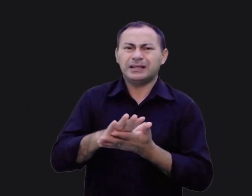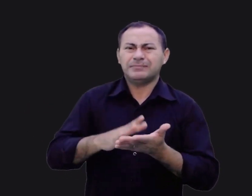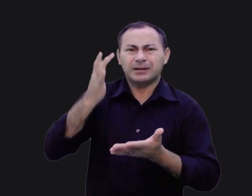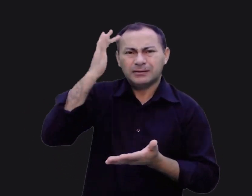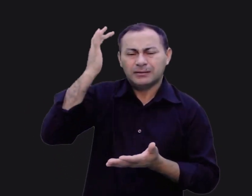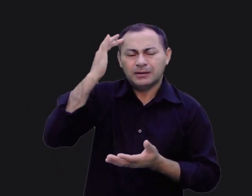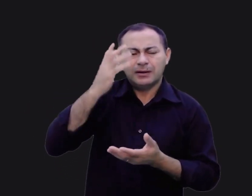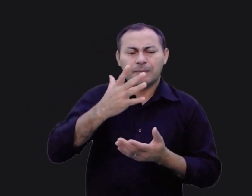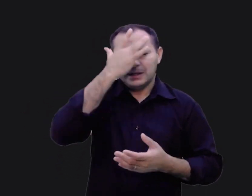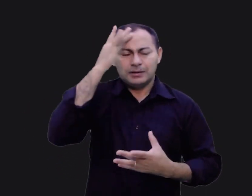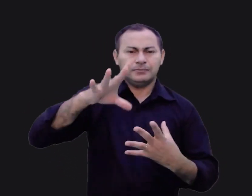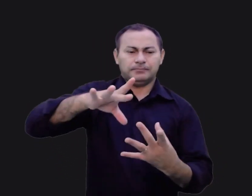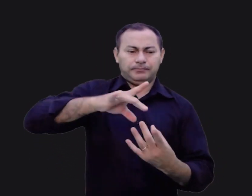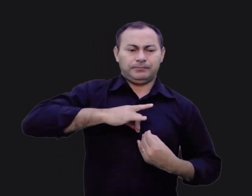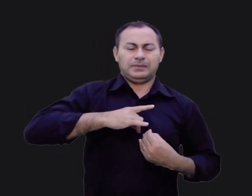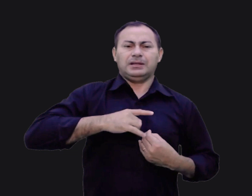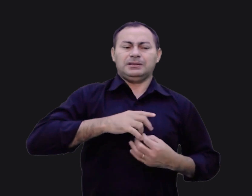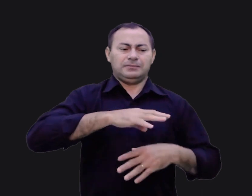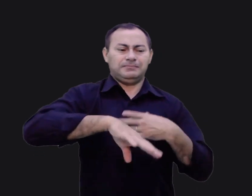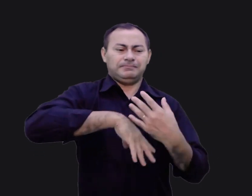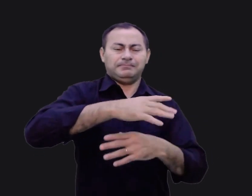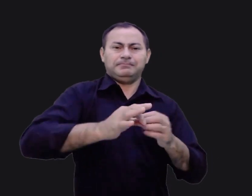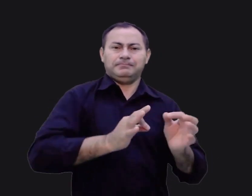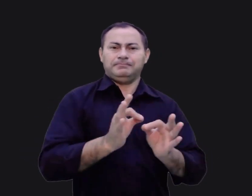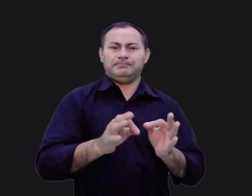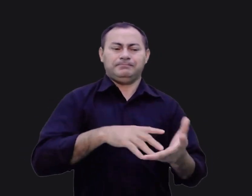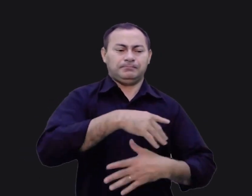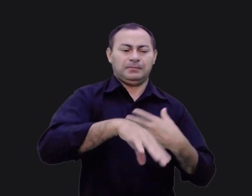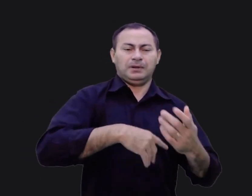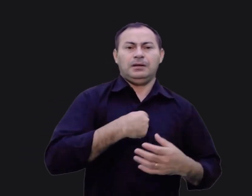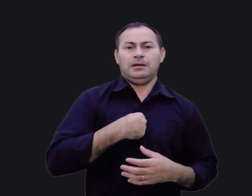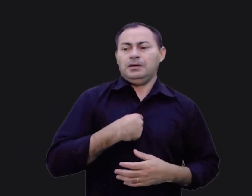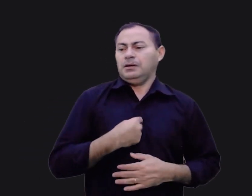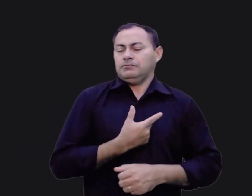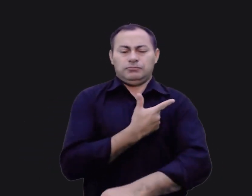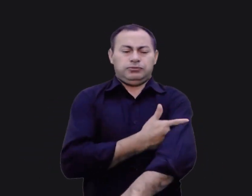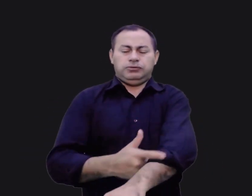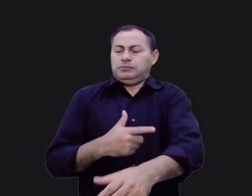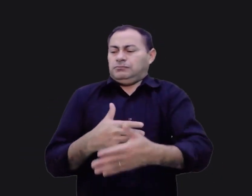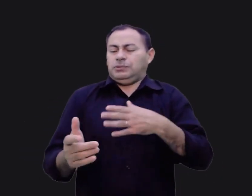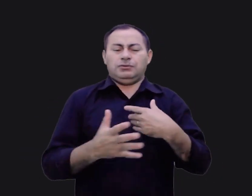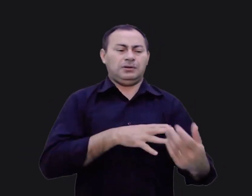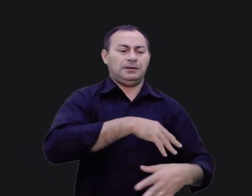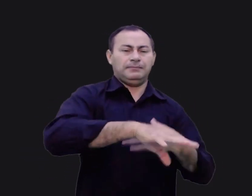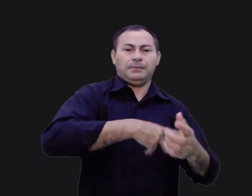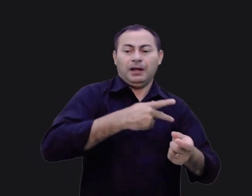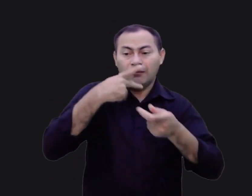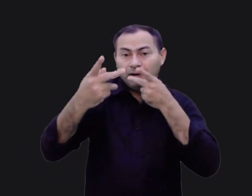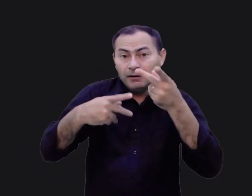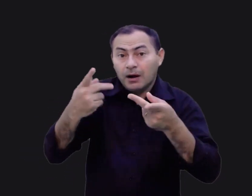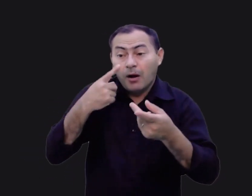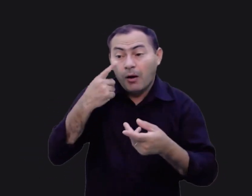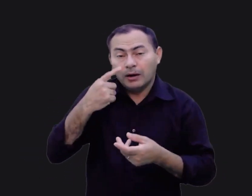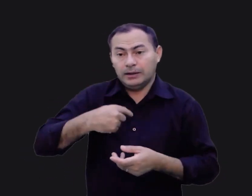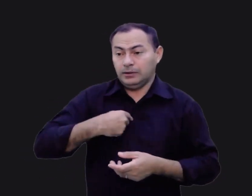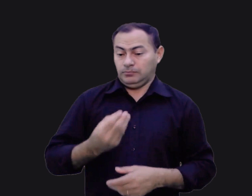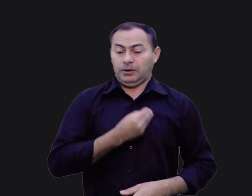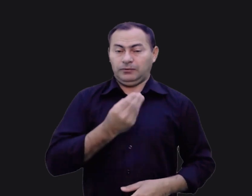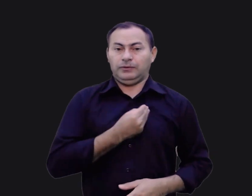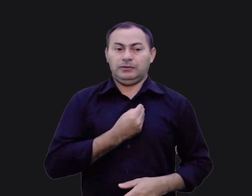para uma pessoa ser espiritual, tinha que ser desorganizada. Eu era indisciplinado e desorganizado e dizia, olha, eu não vivo